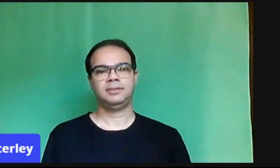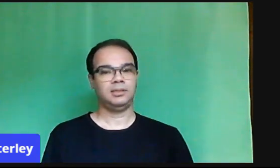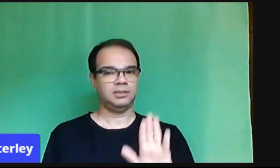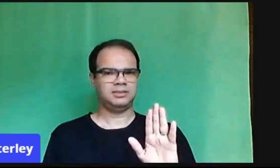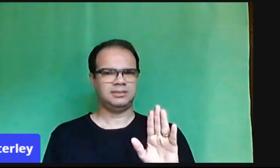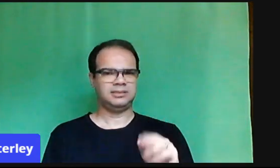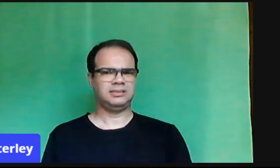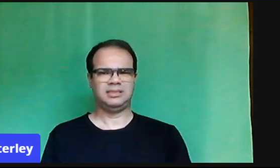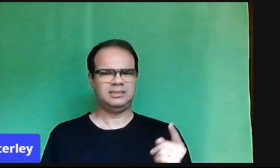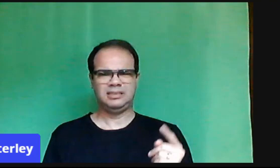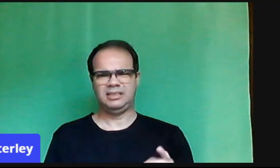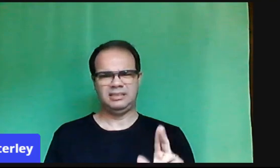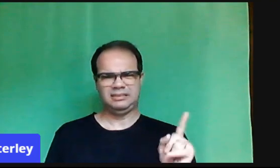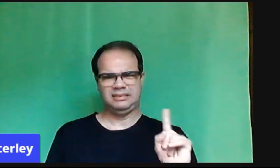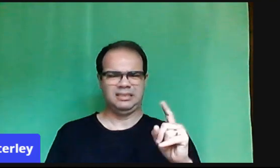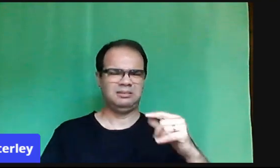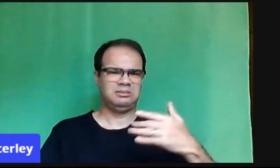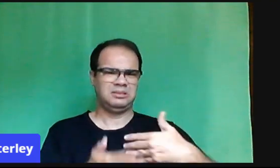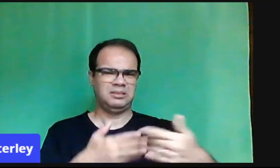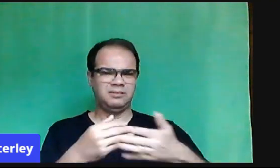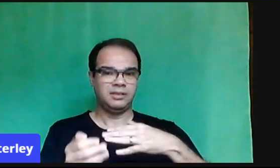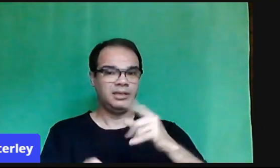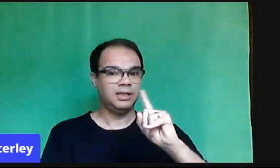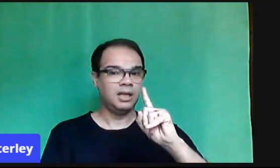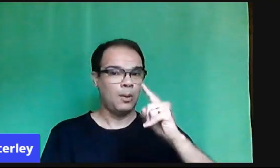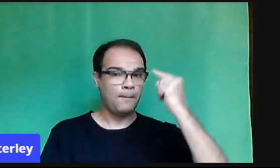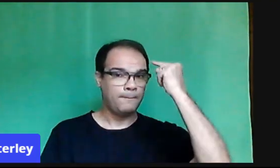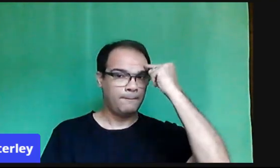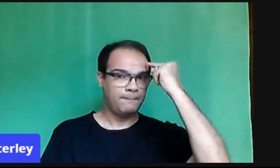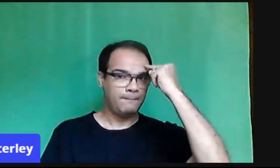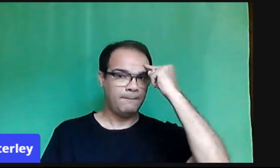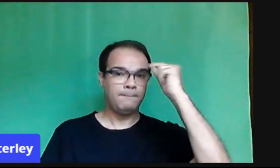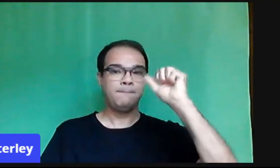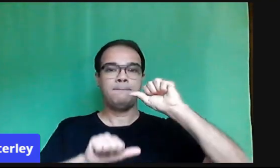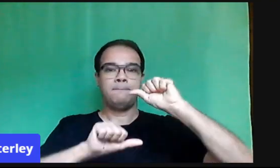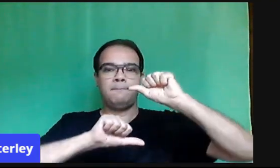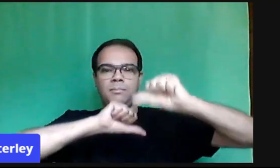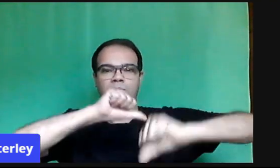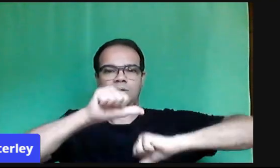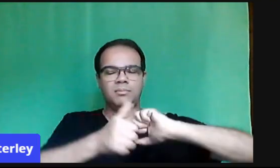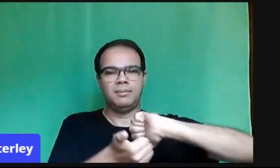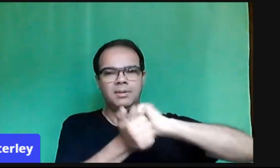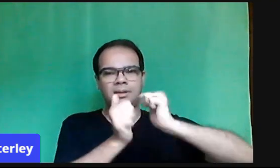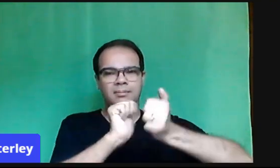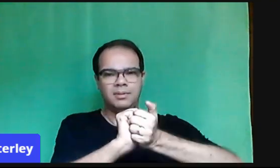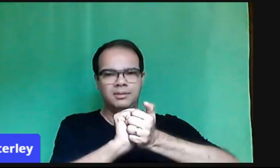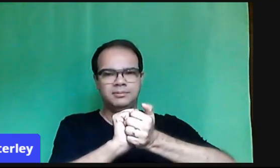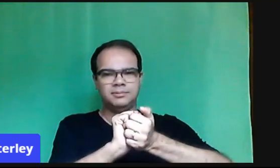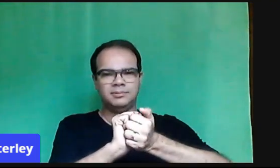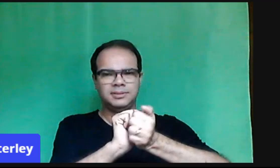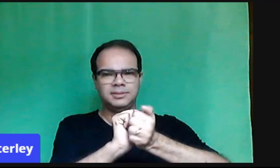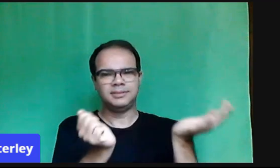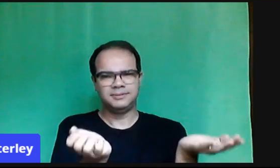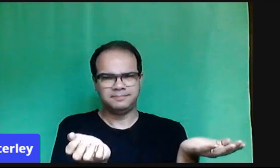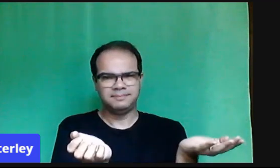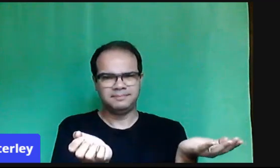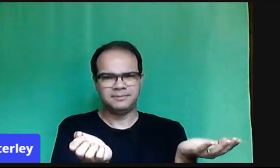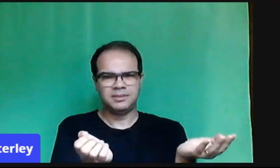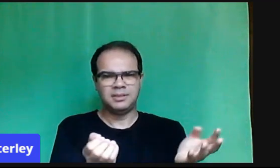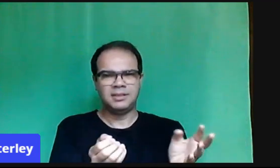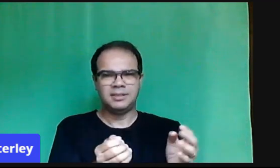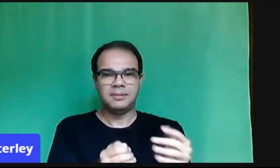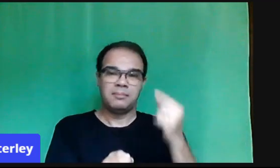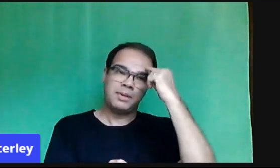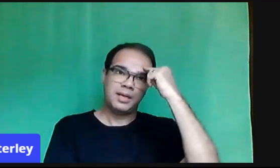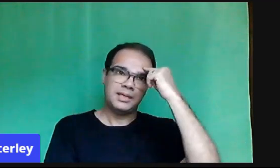minimizar. Porque a gente espera que esse momento remoto, ele tenha um fim. Quando? Nós não sabemos. E, enquanto